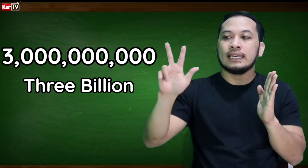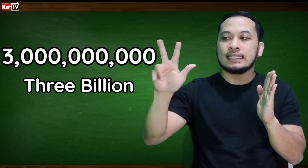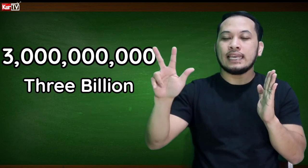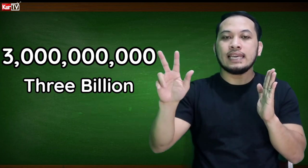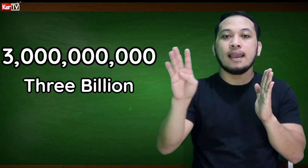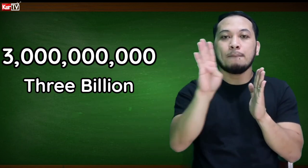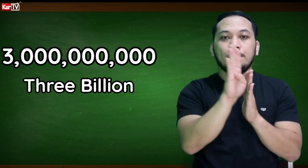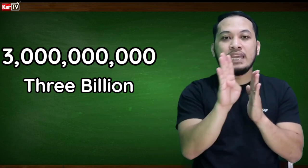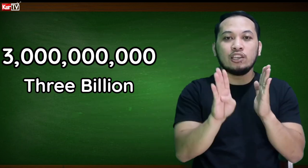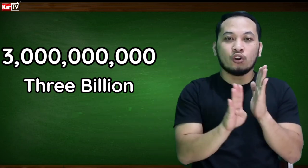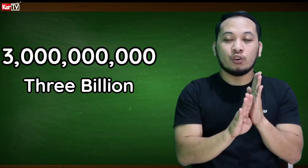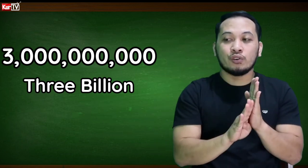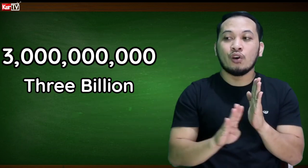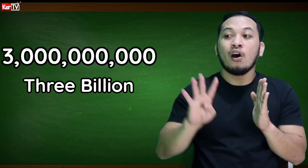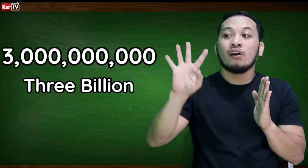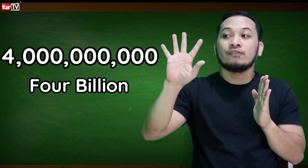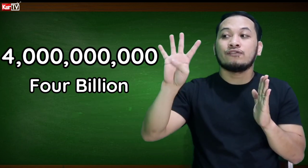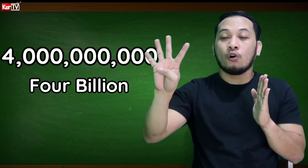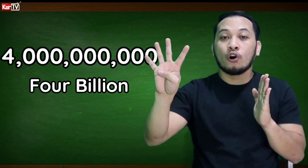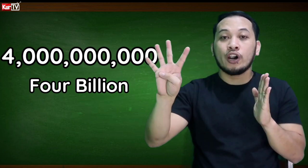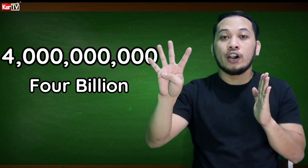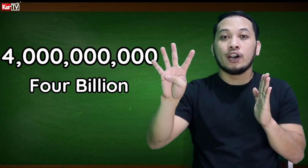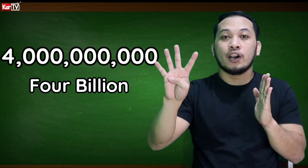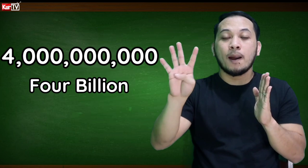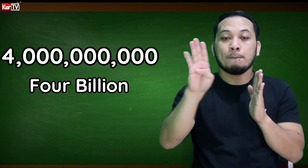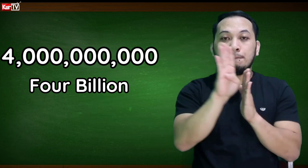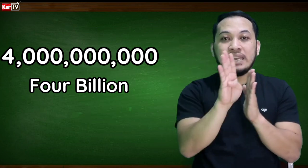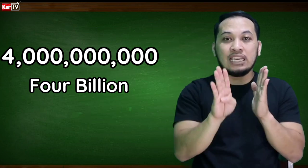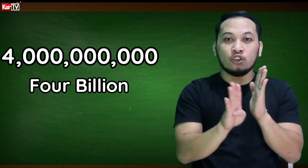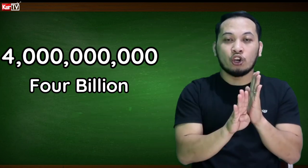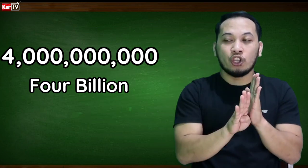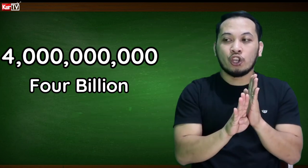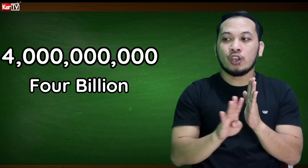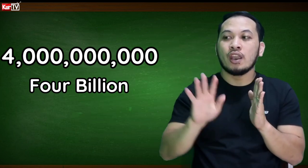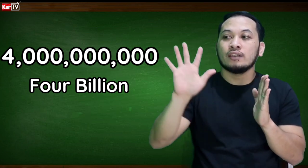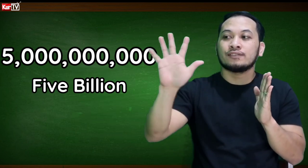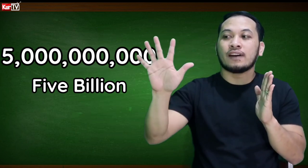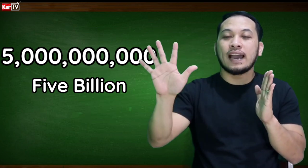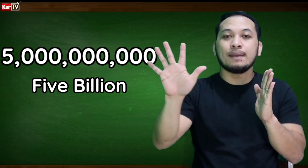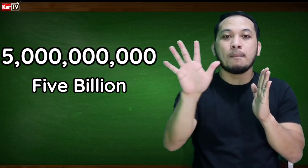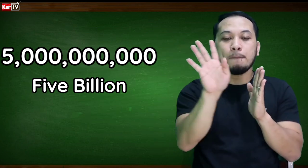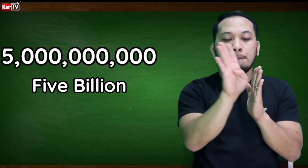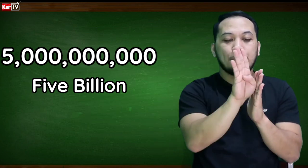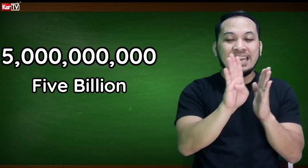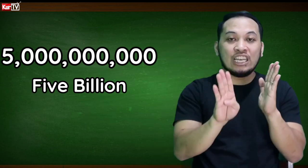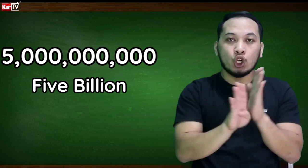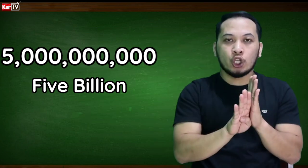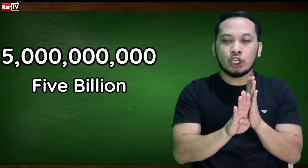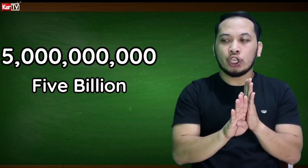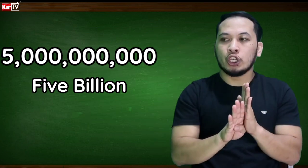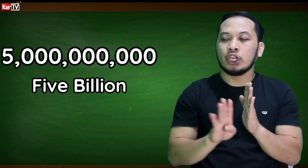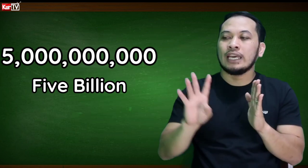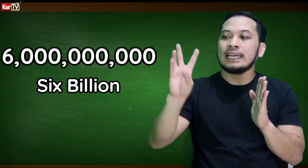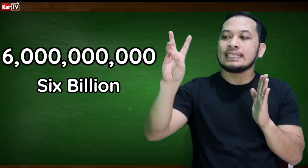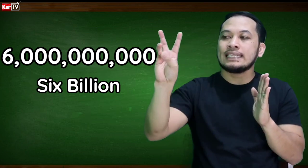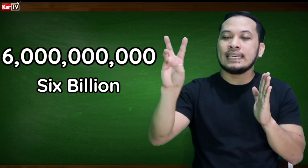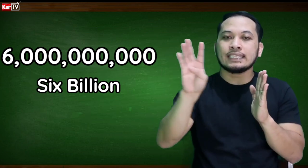3 billion, 4 billion, 5 billion, 6